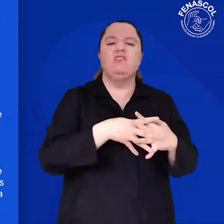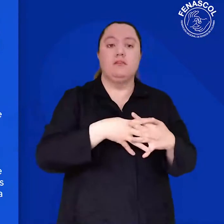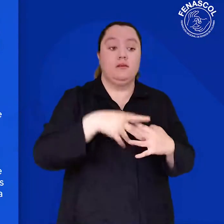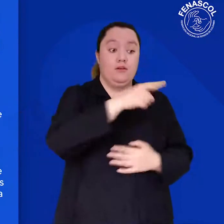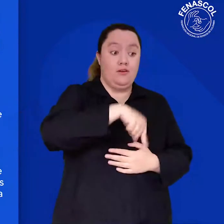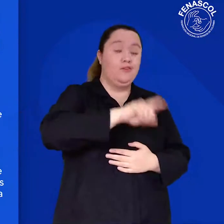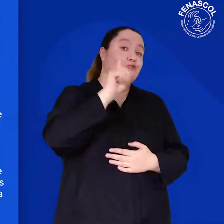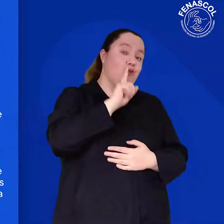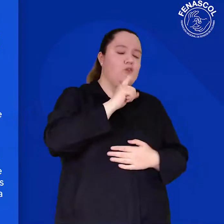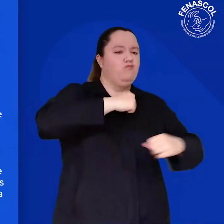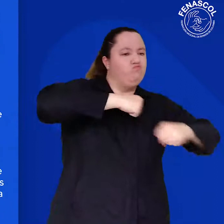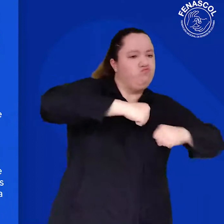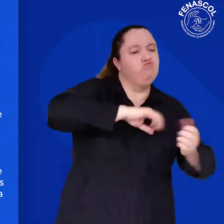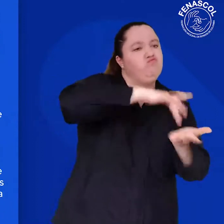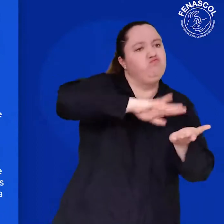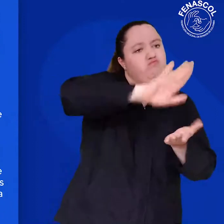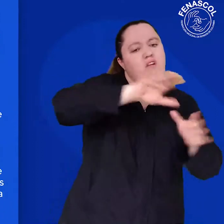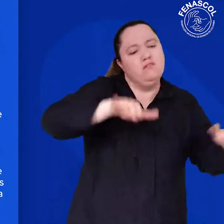participación activa en todos los ámbitos de la vida.